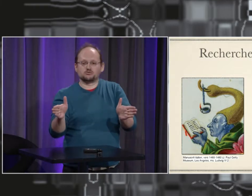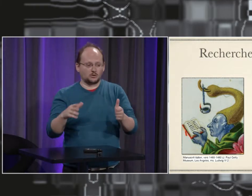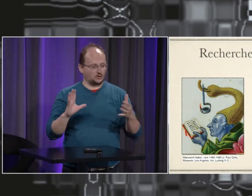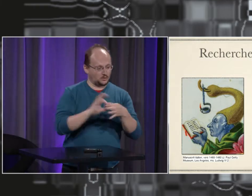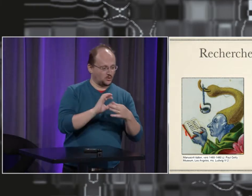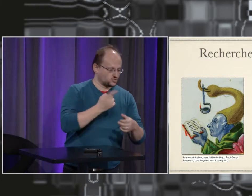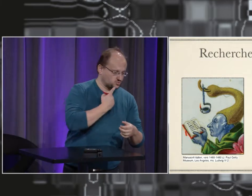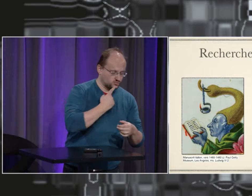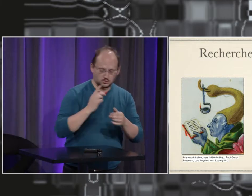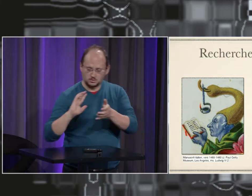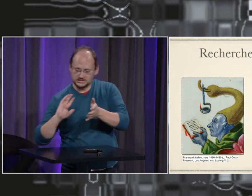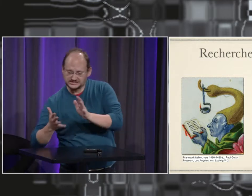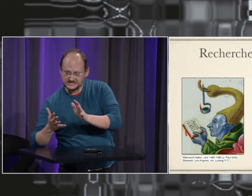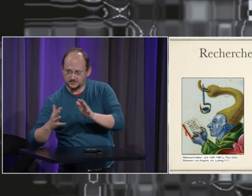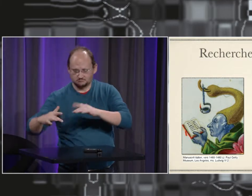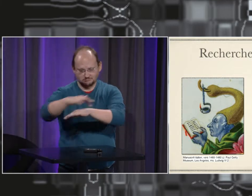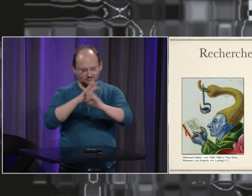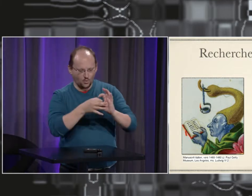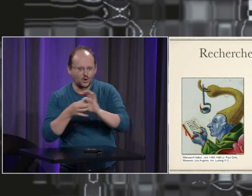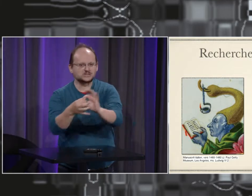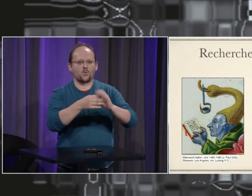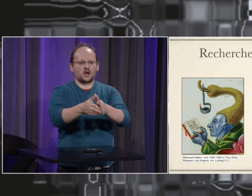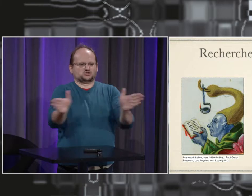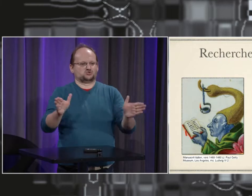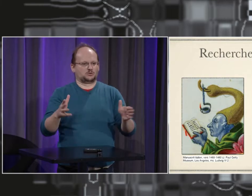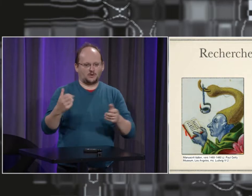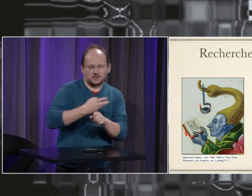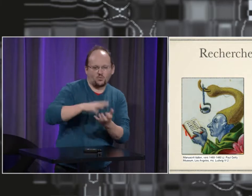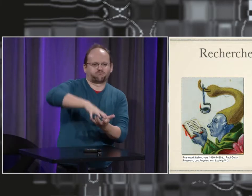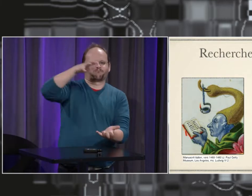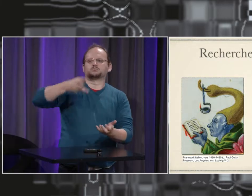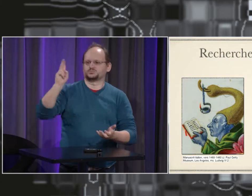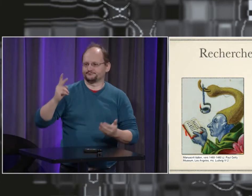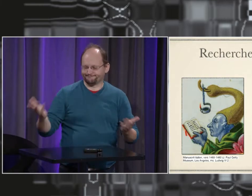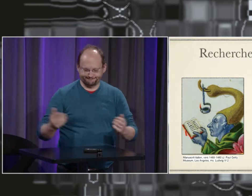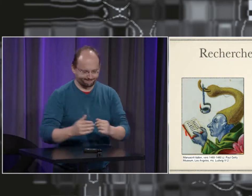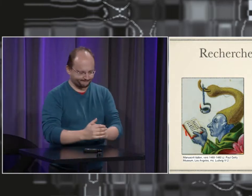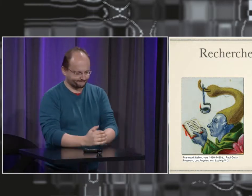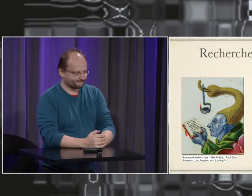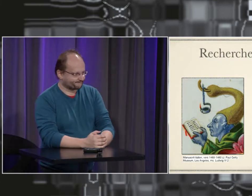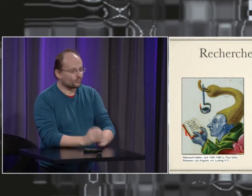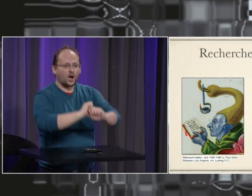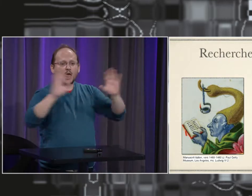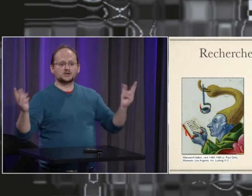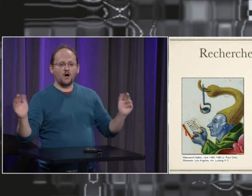Pour s'intéresser aux sourds, il pas seulement s'intéresser au handicap, il faut s'intéresser aux sourds, il s'intéresser à la langue des signes, il faut s'intéresser à plein de choses, à plein d'informations.